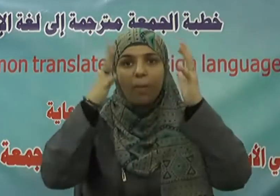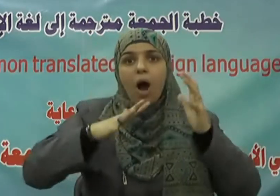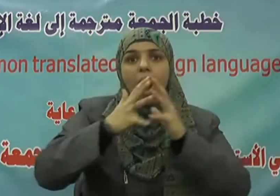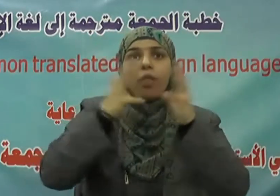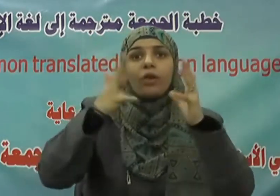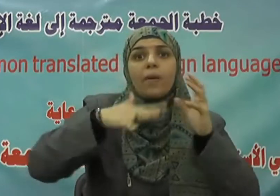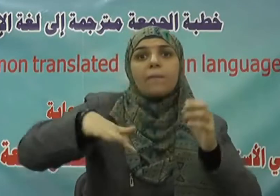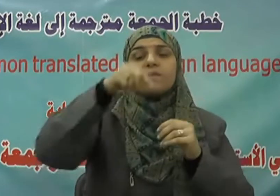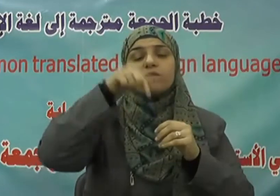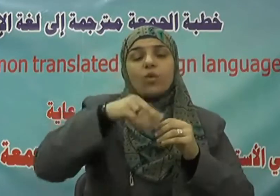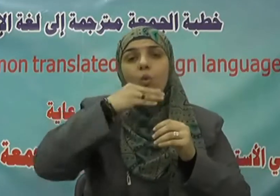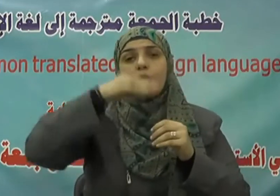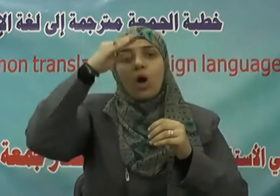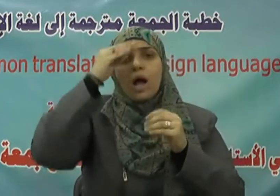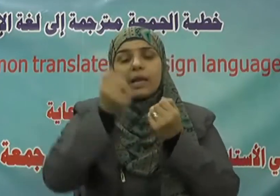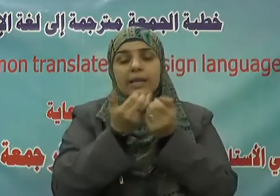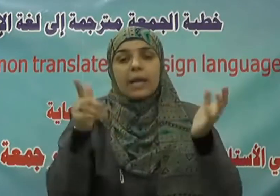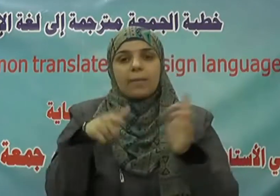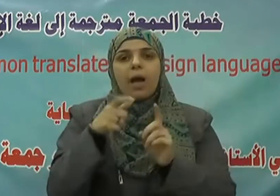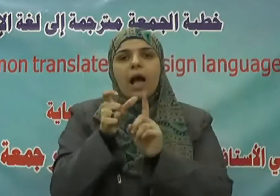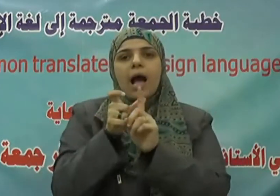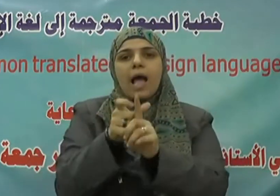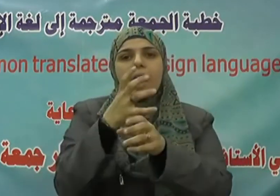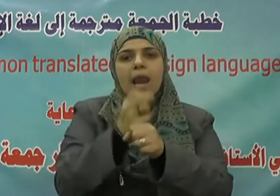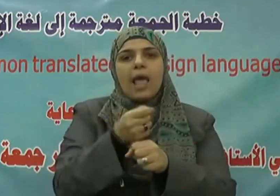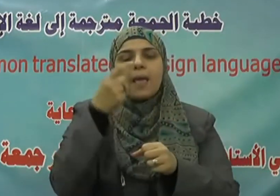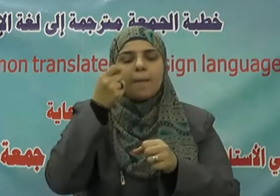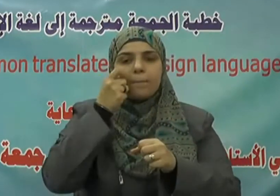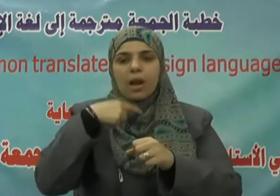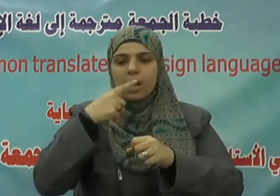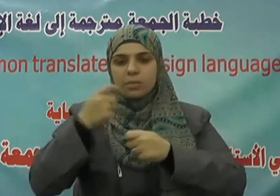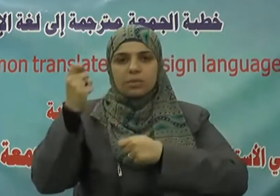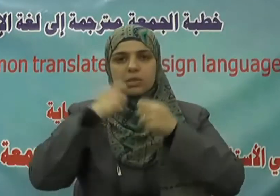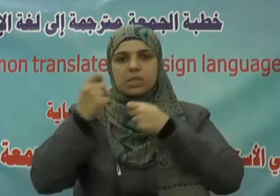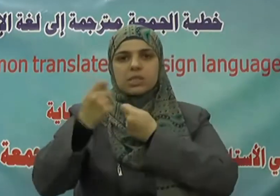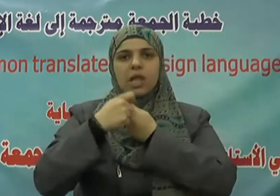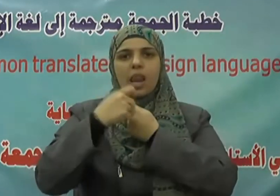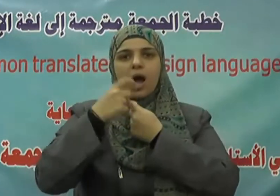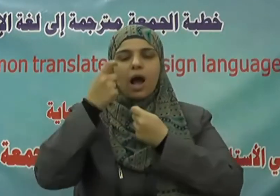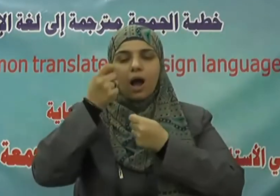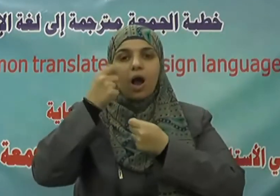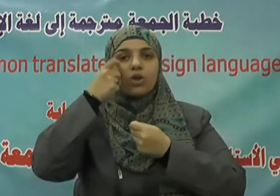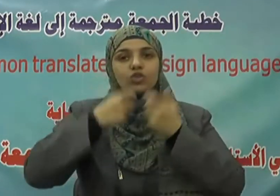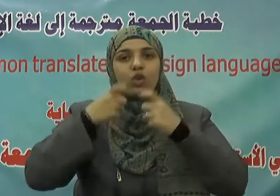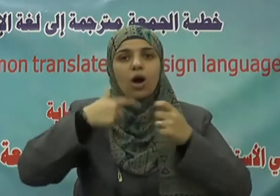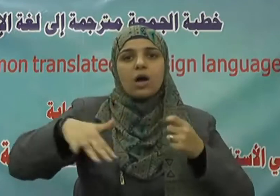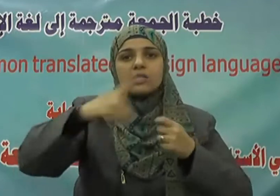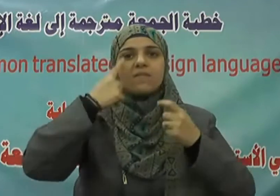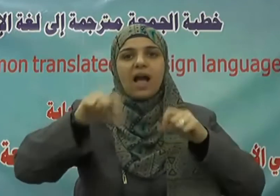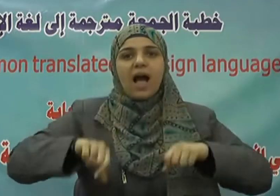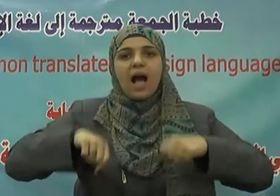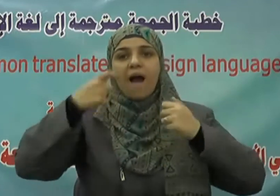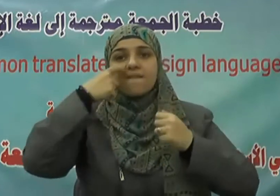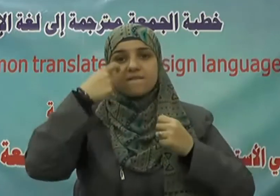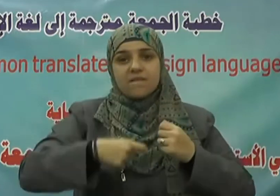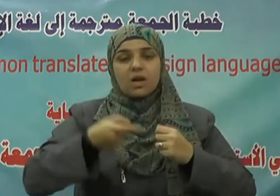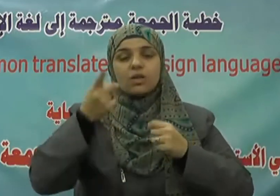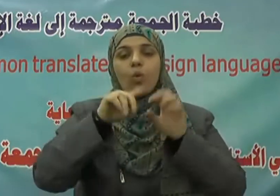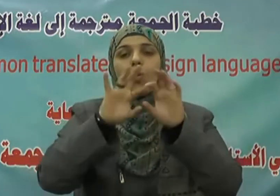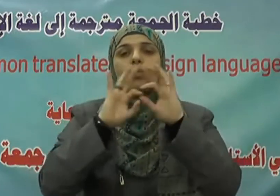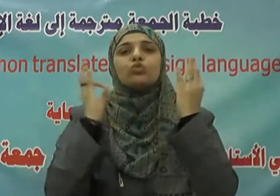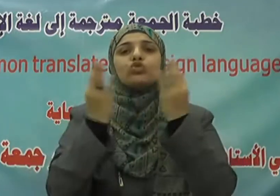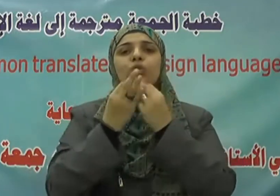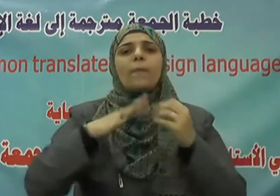عنايته بالبناء الأخلاقي في حياة الأفراد والأمم من خلال